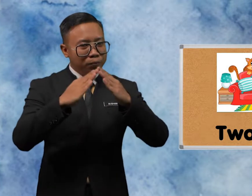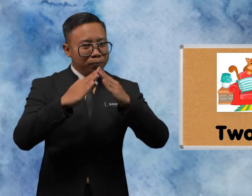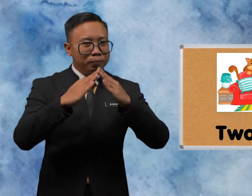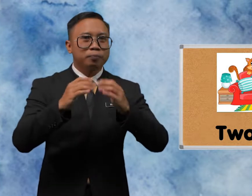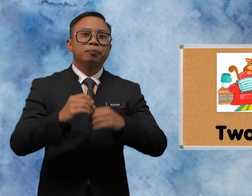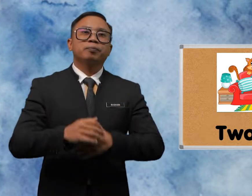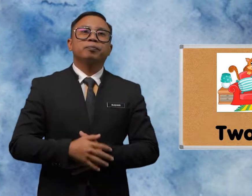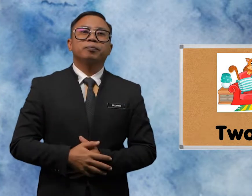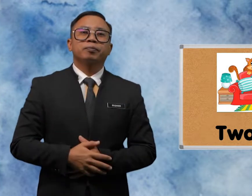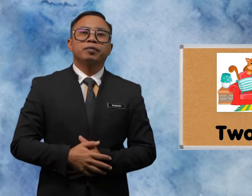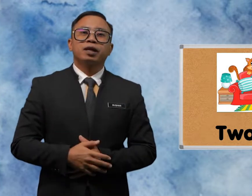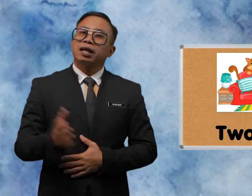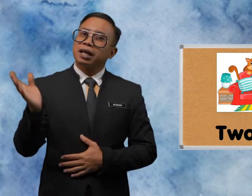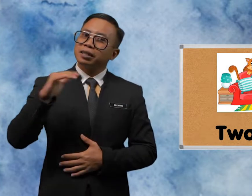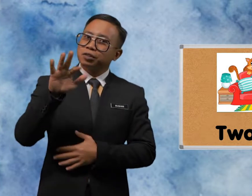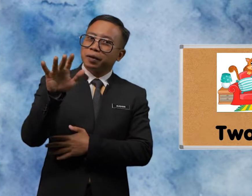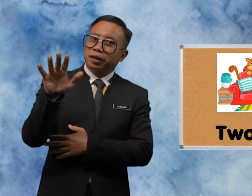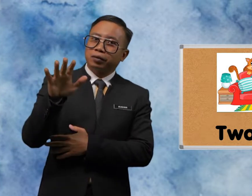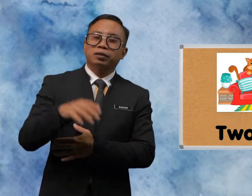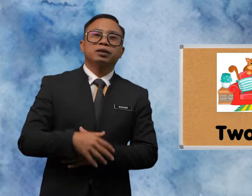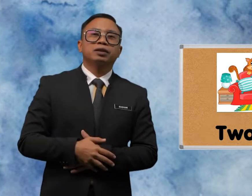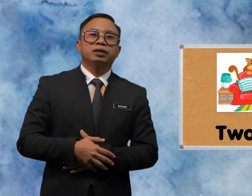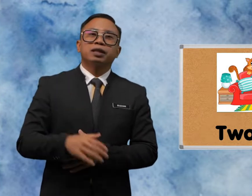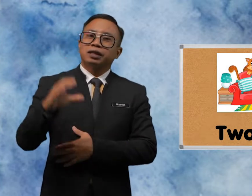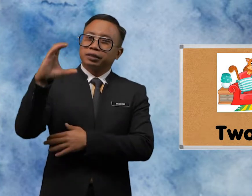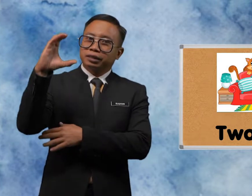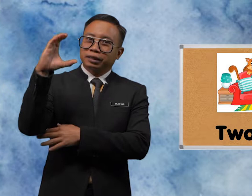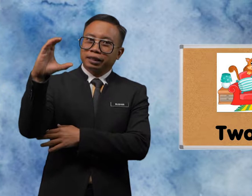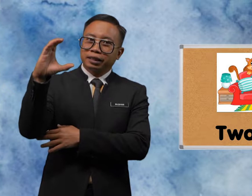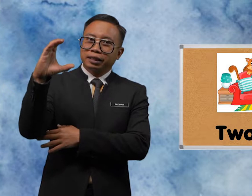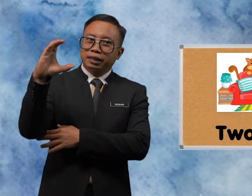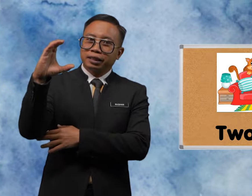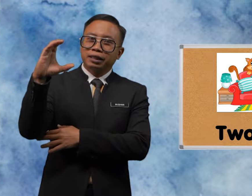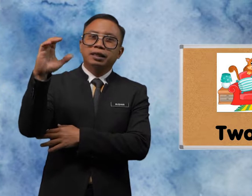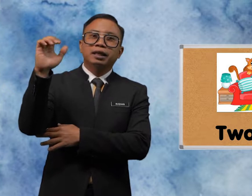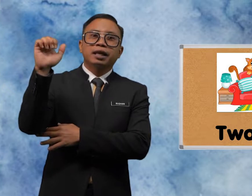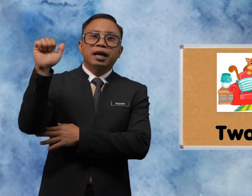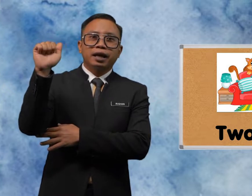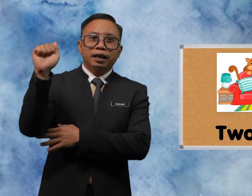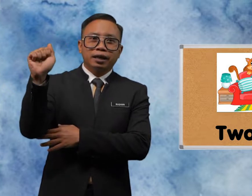Let's Spell C A